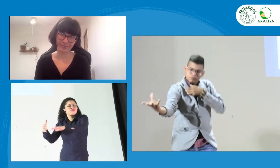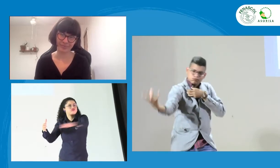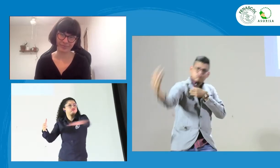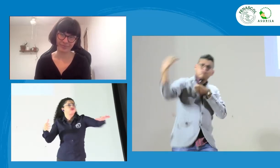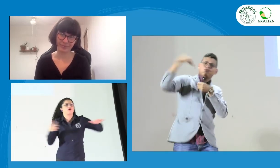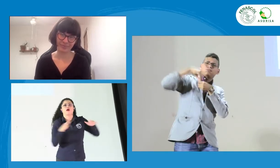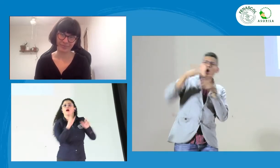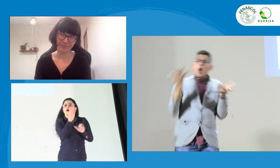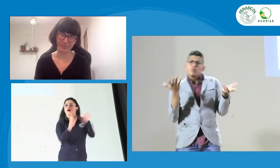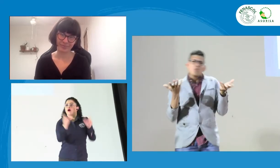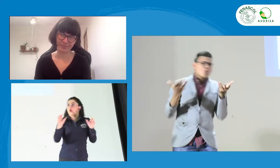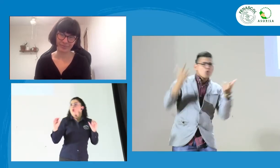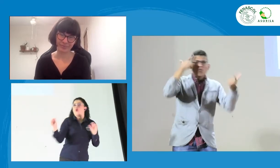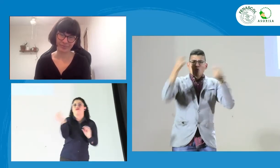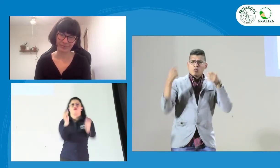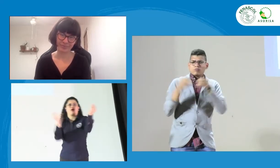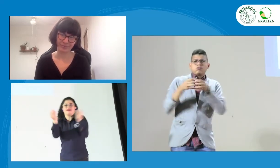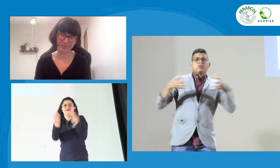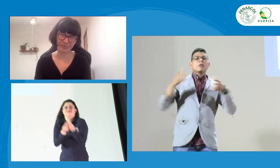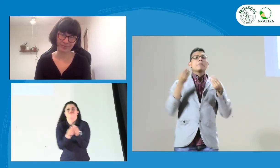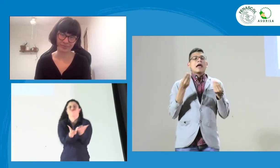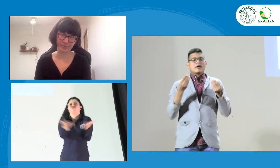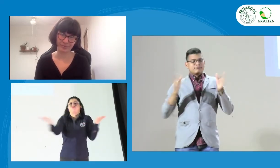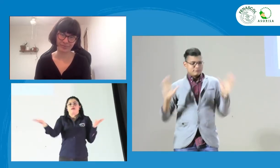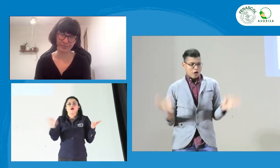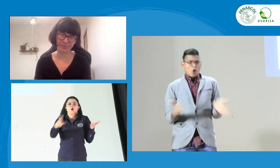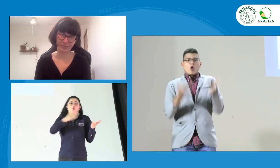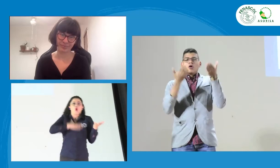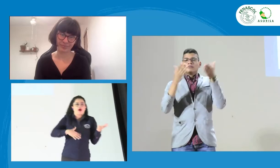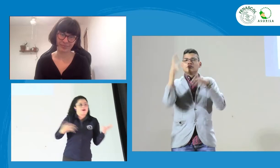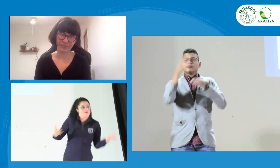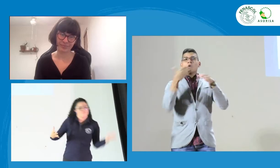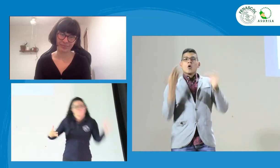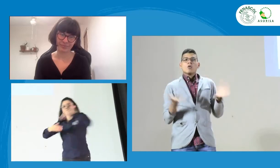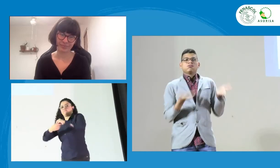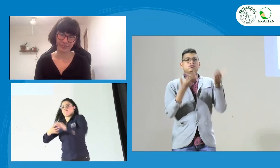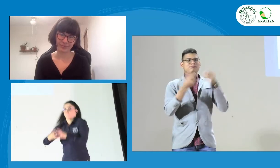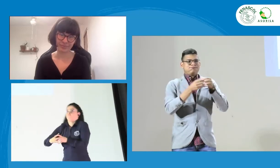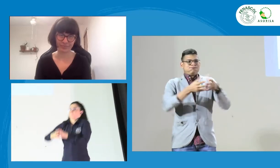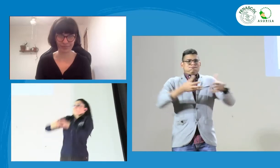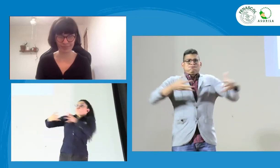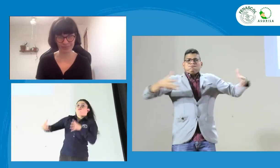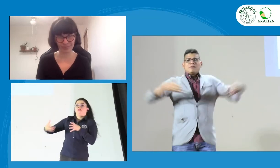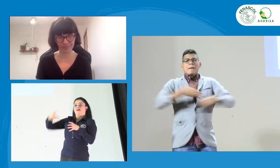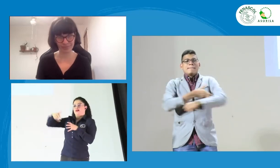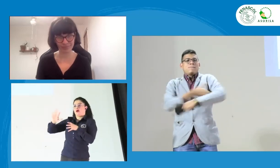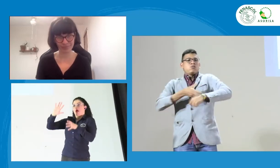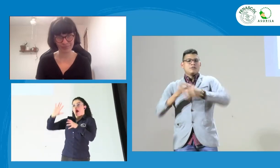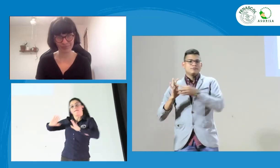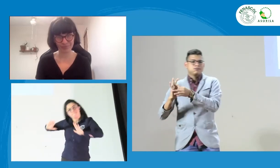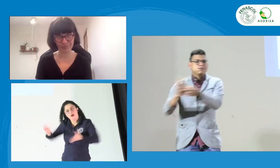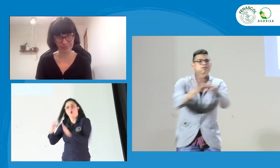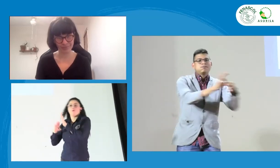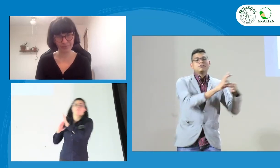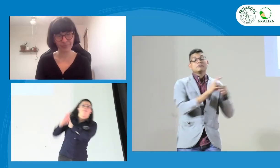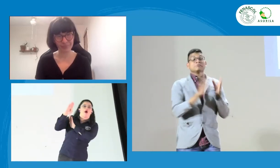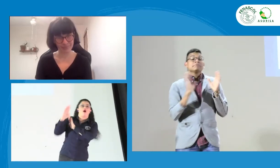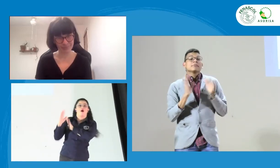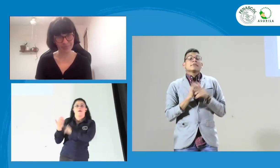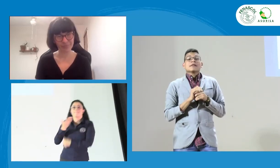en diferentes acciones, pero entonces, ¿cómo hacer para que se involucren? Para que esto mejore y pues la situación en Colombia también pueda mejorar, que nos